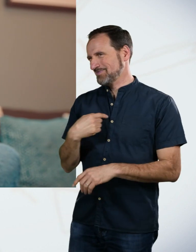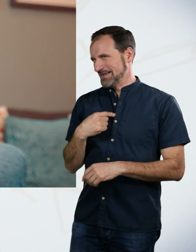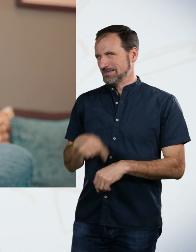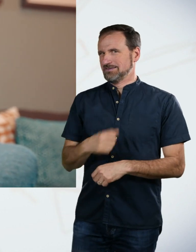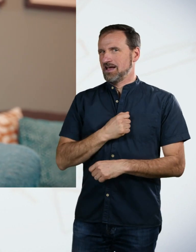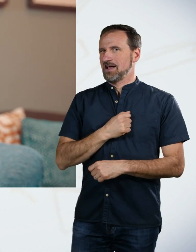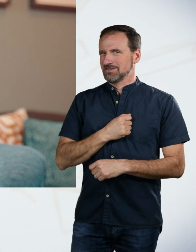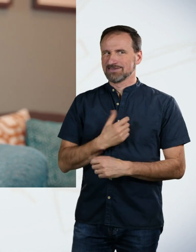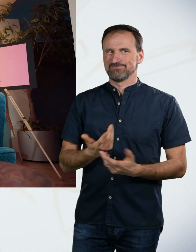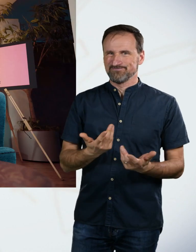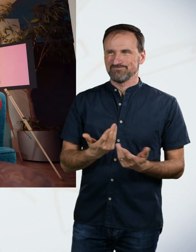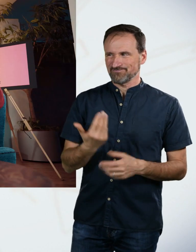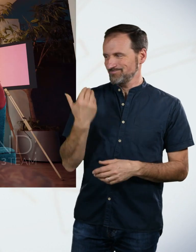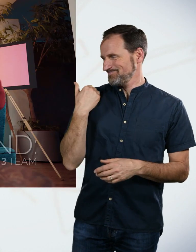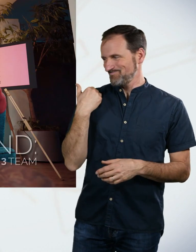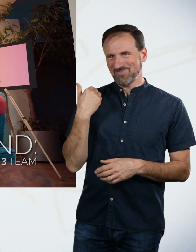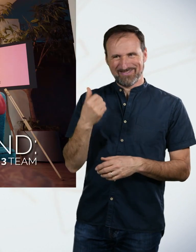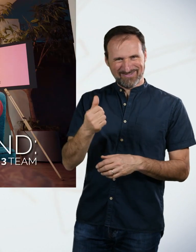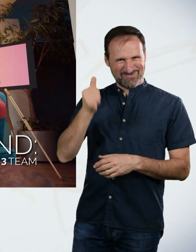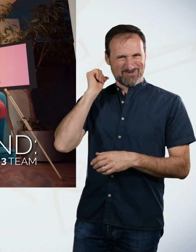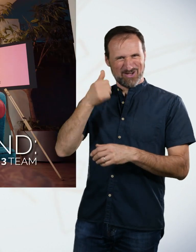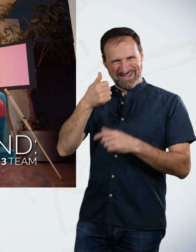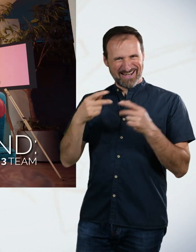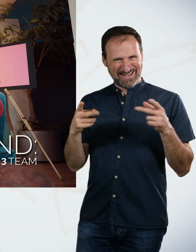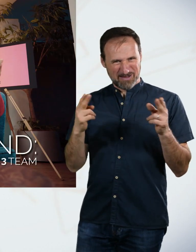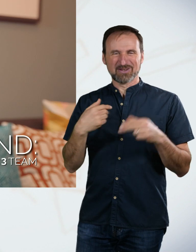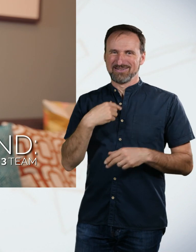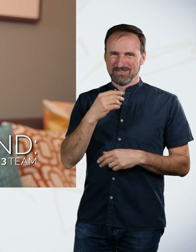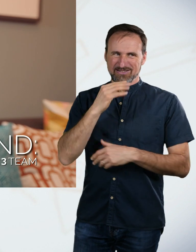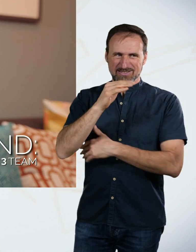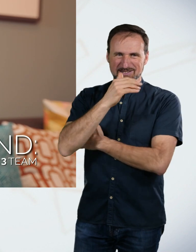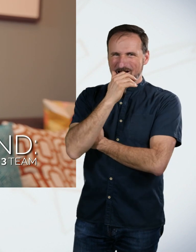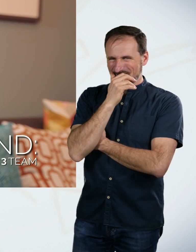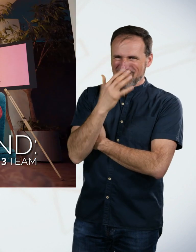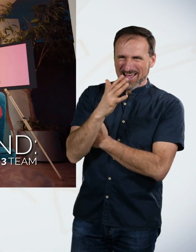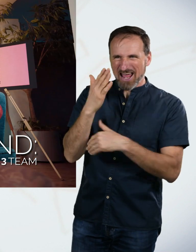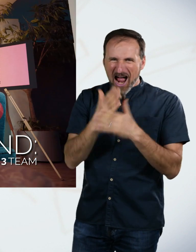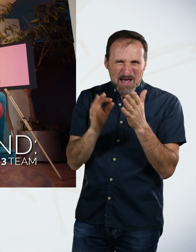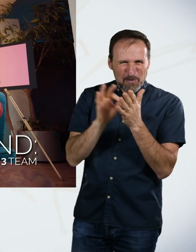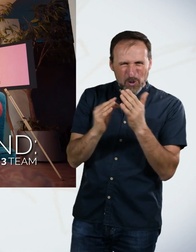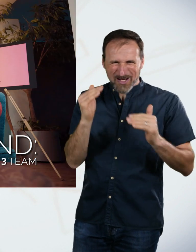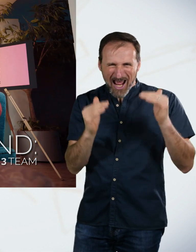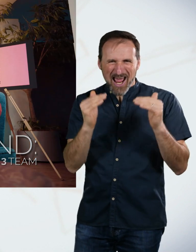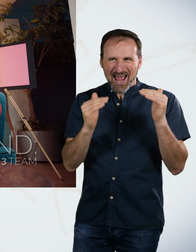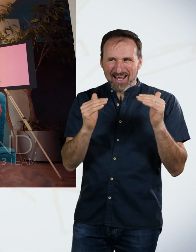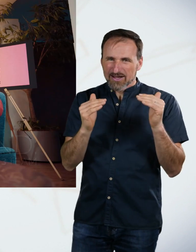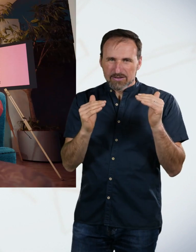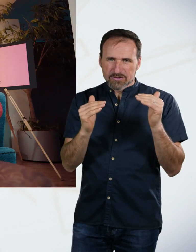Wir haben, also meine Argumentation von noch einem Clip davor hat gar nichts gebracht. Von wegen halber Punkt. Wir haben so oder so haushoch diese Folge verloren.